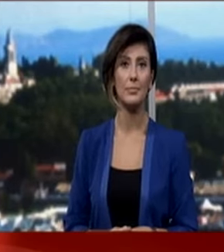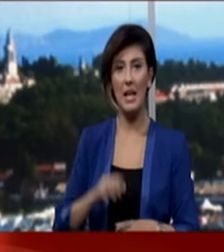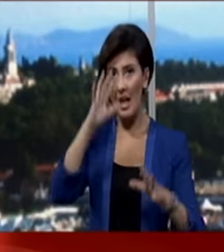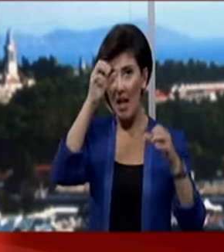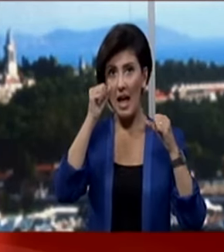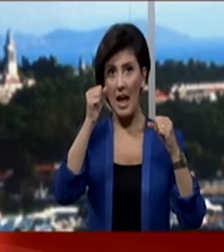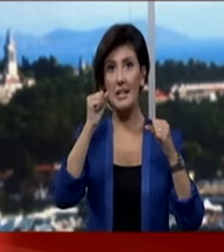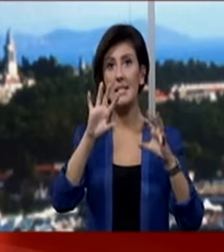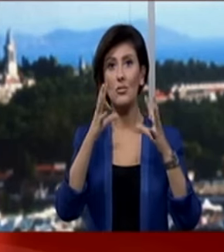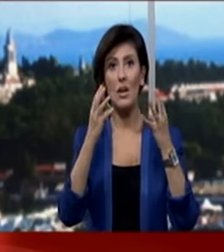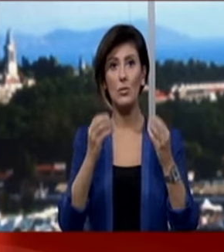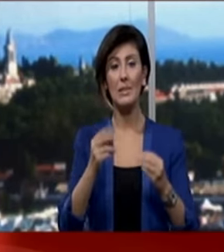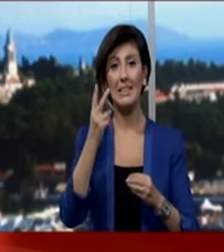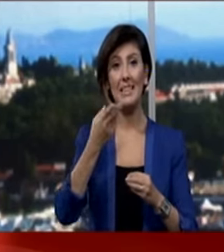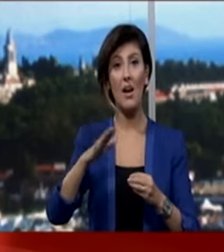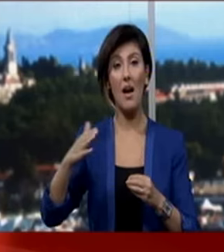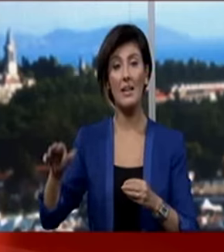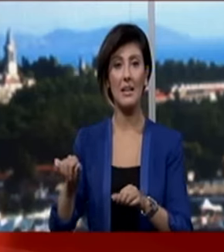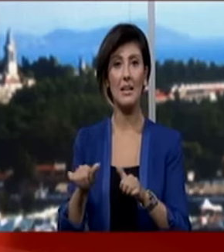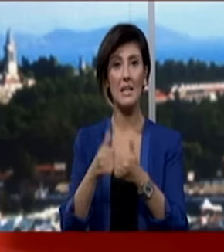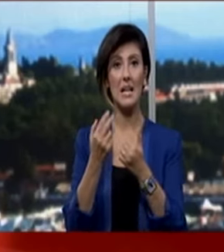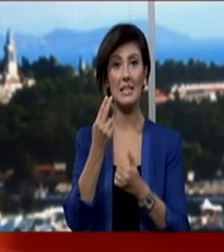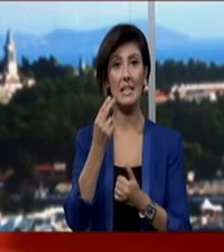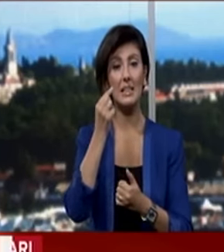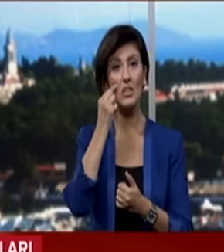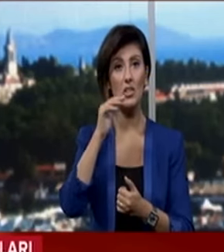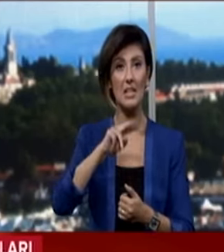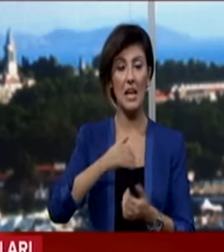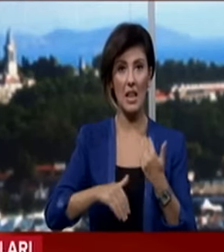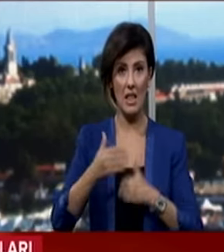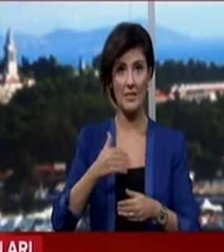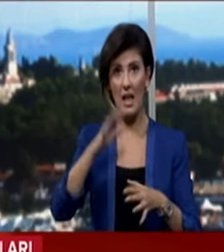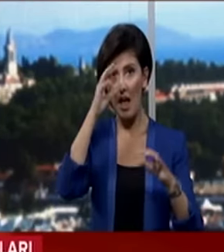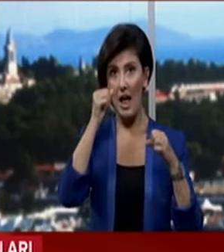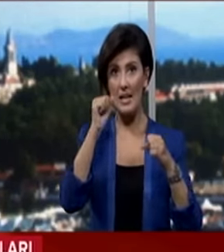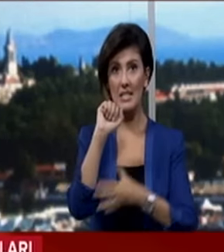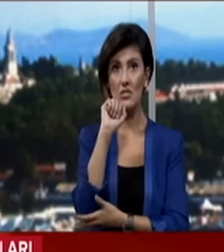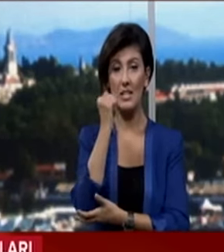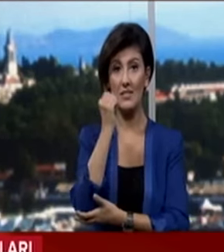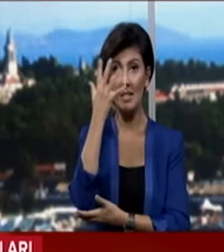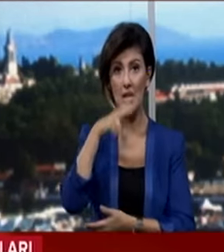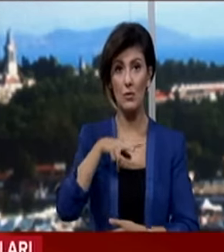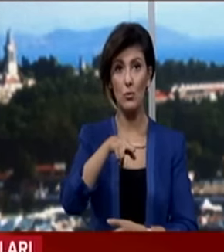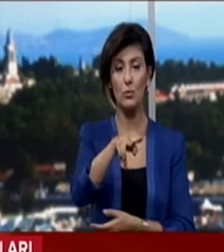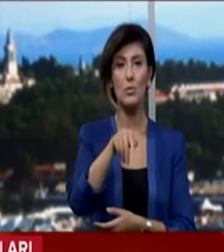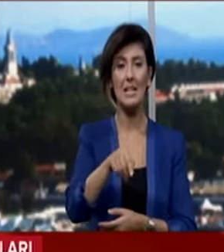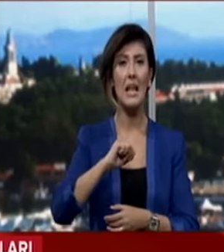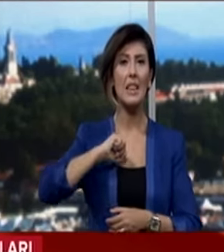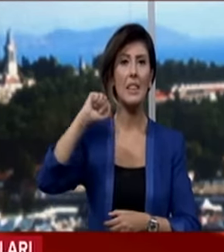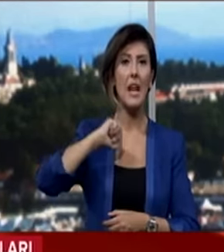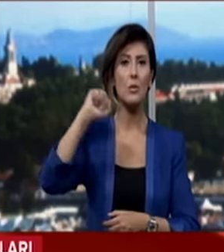Erzincan'da meydana gelen iki ayrı kazada yedi kişi yaralandı. Erzincan Sivas Karayolu üzerinde